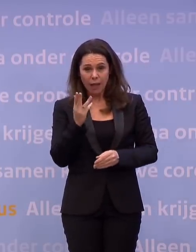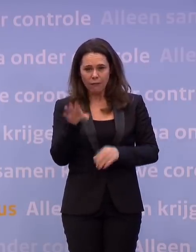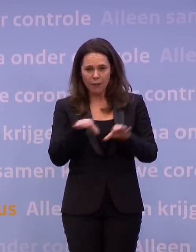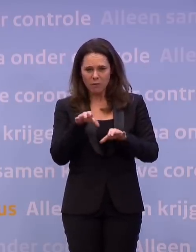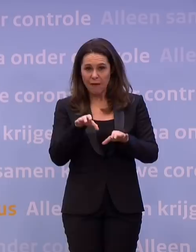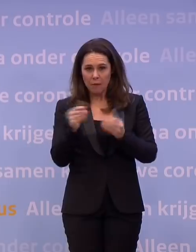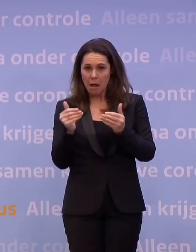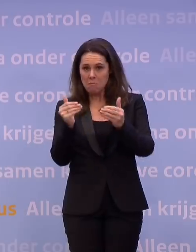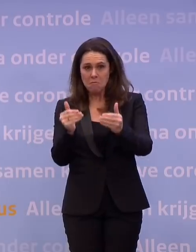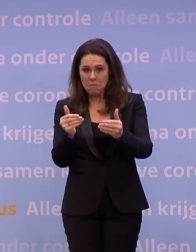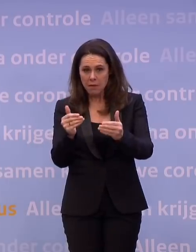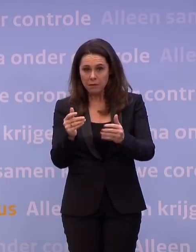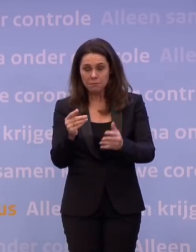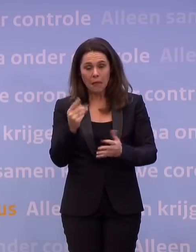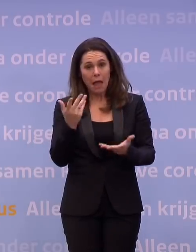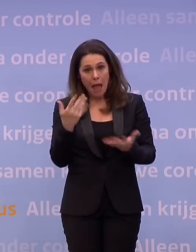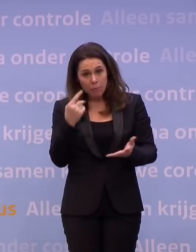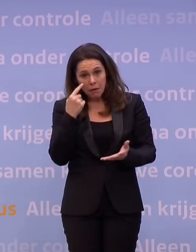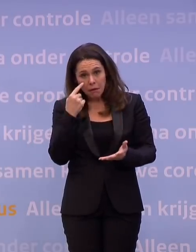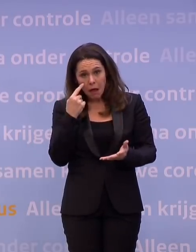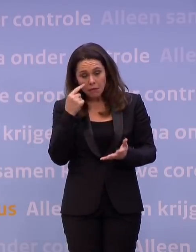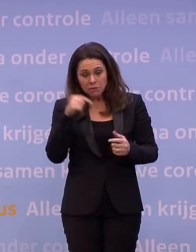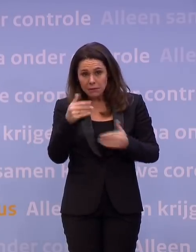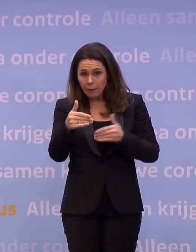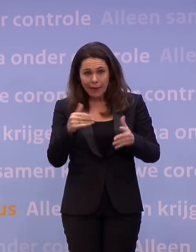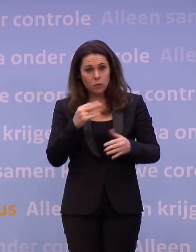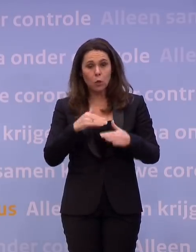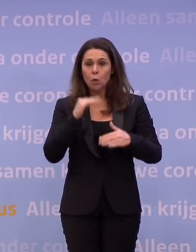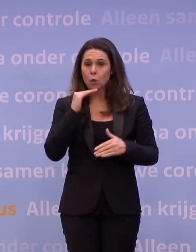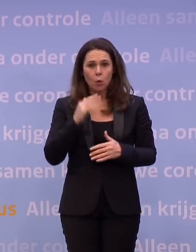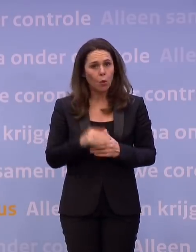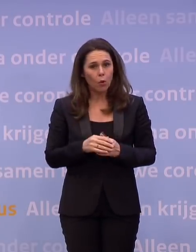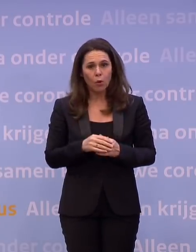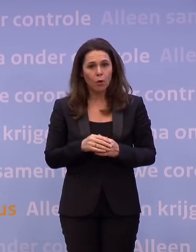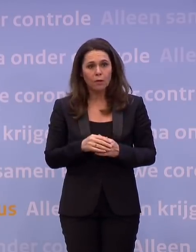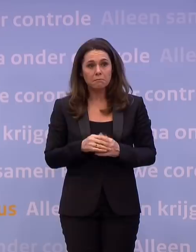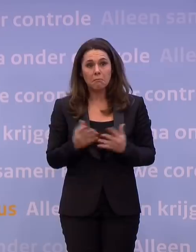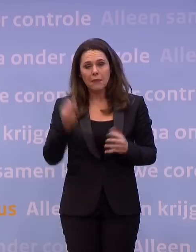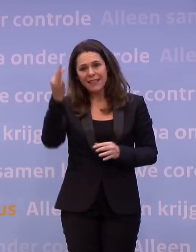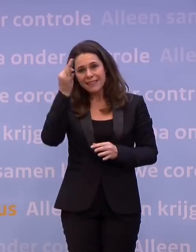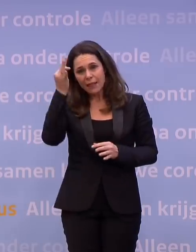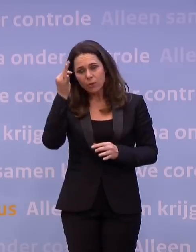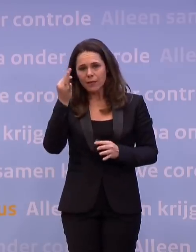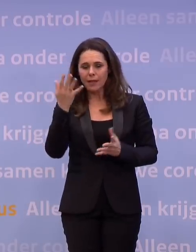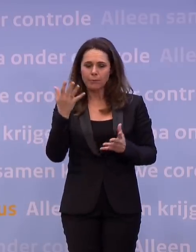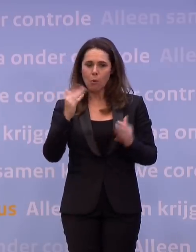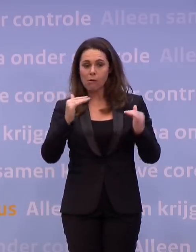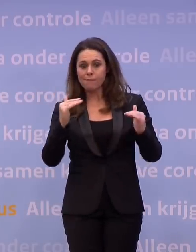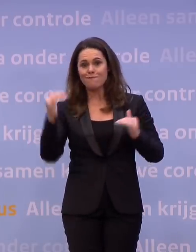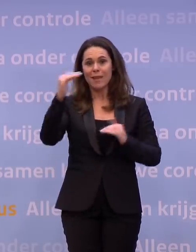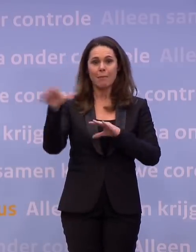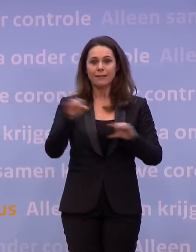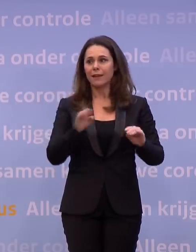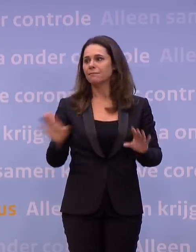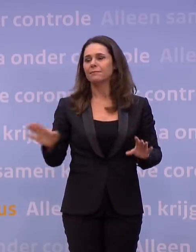is natuurlijk een kleine kans dat zelfs dit pakket niet genoeg is. Is in theorie nog een overtreffende trap mogelijk?